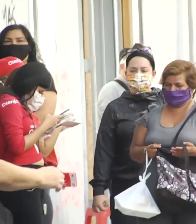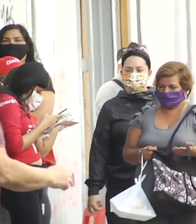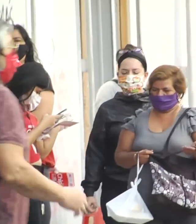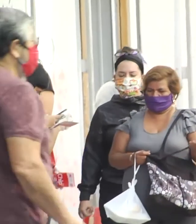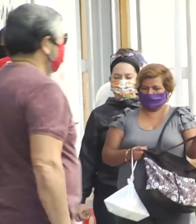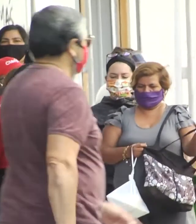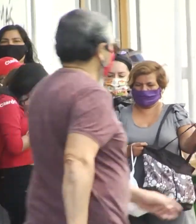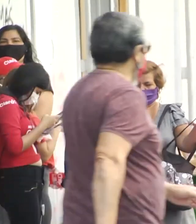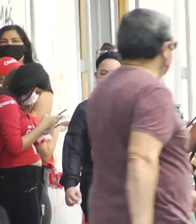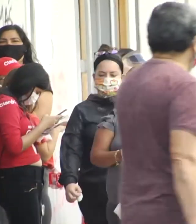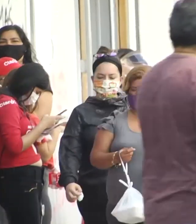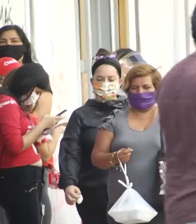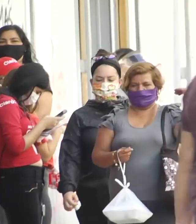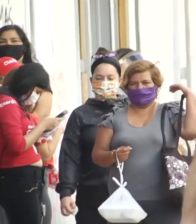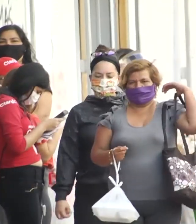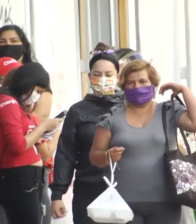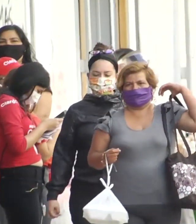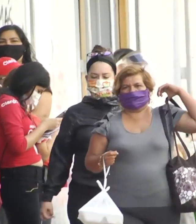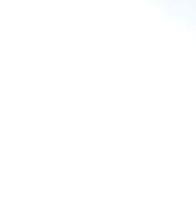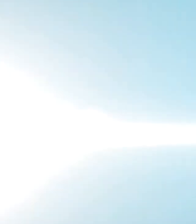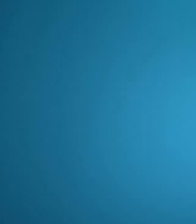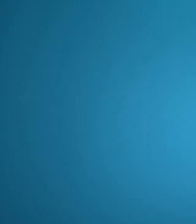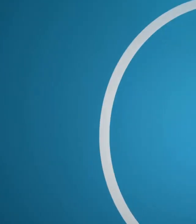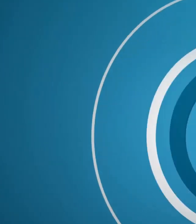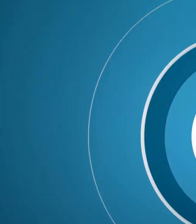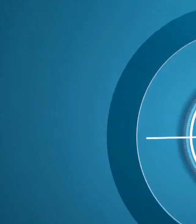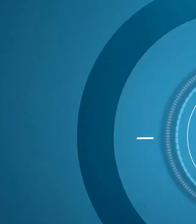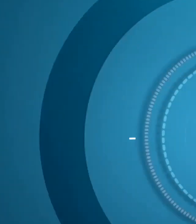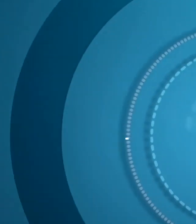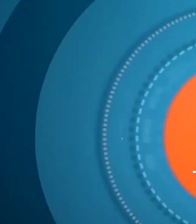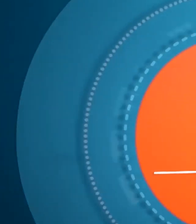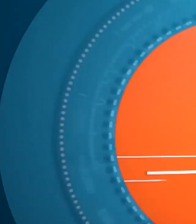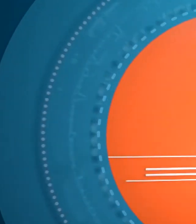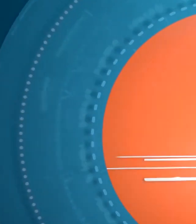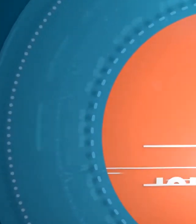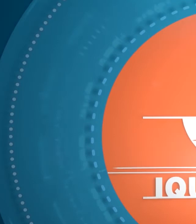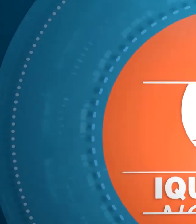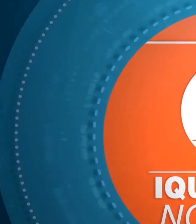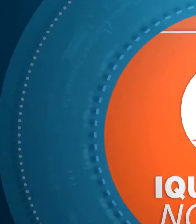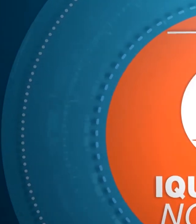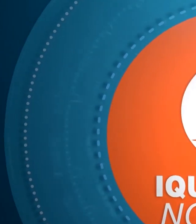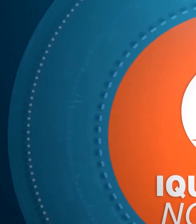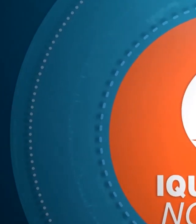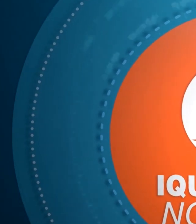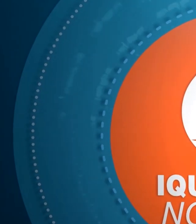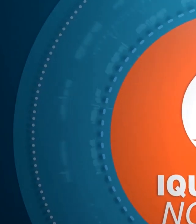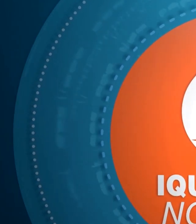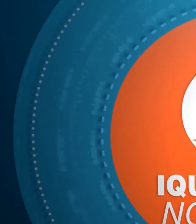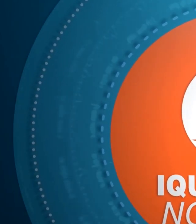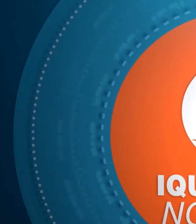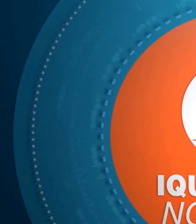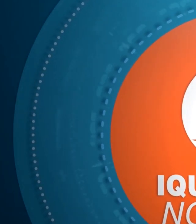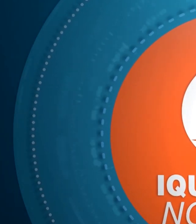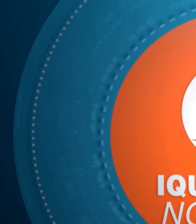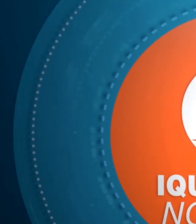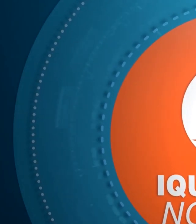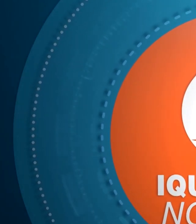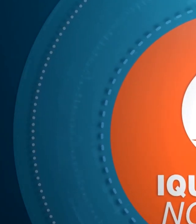Son las principales continúe creciendo en la región.